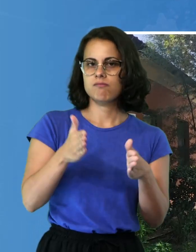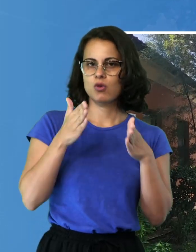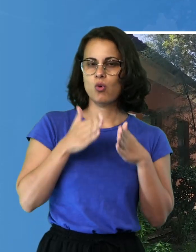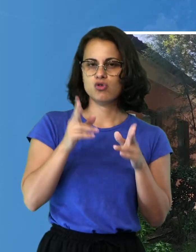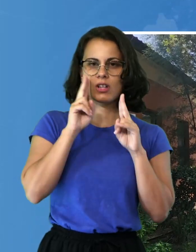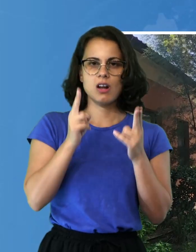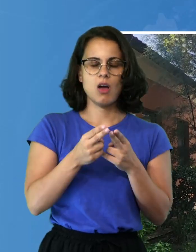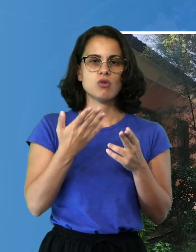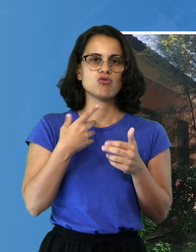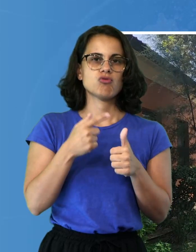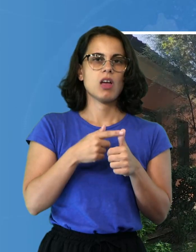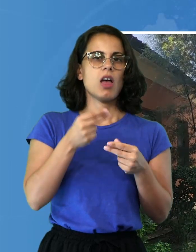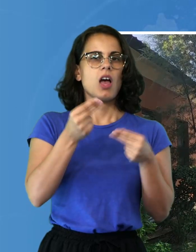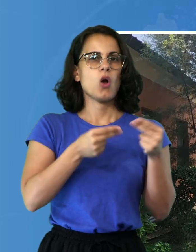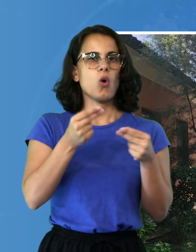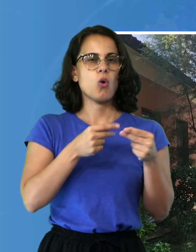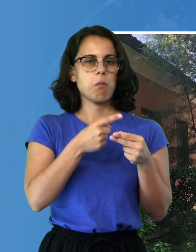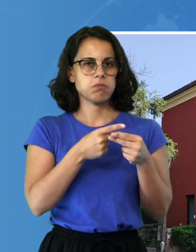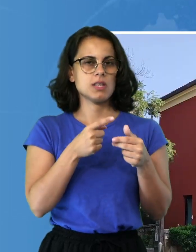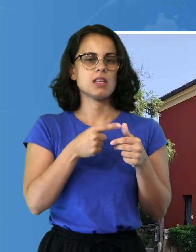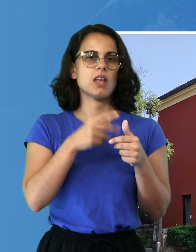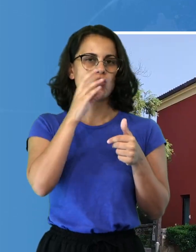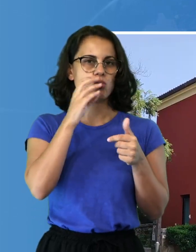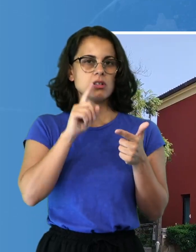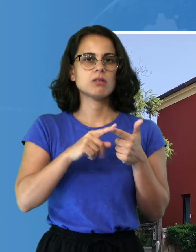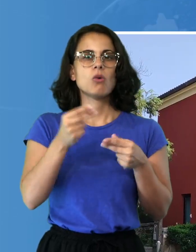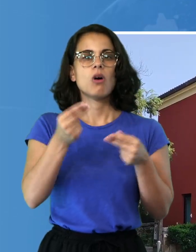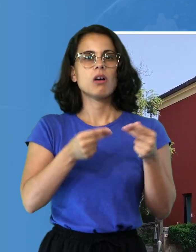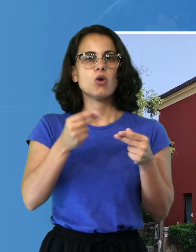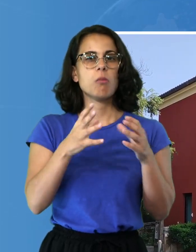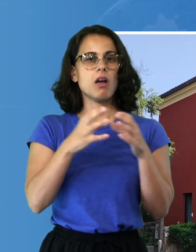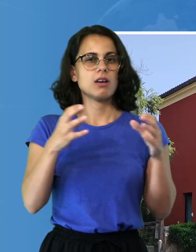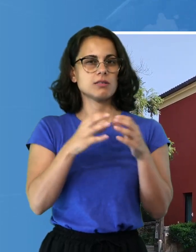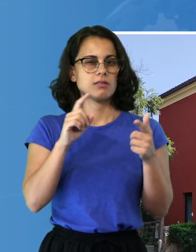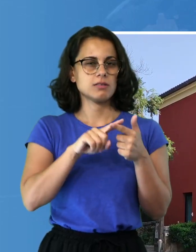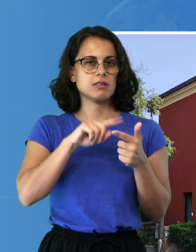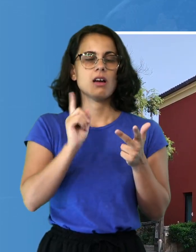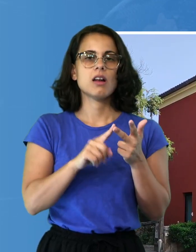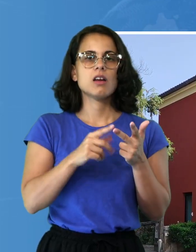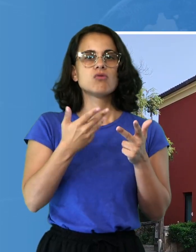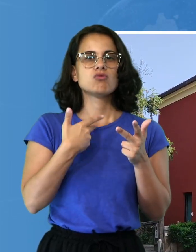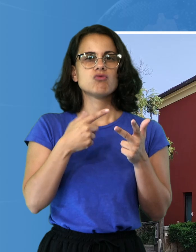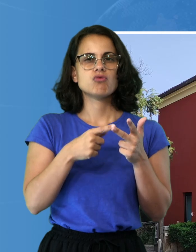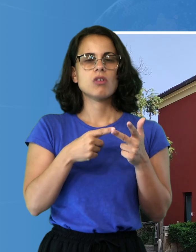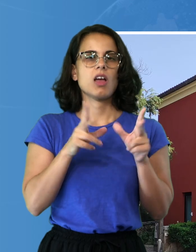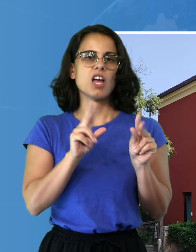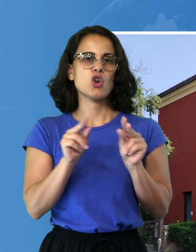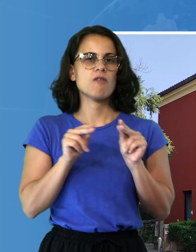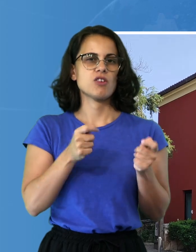Economia e Management del Turismo Economia Aziendale e Curriculum Tourism Management Innovation Management for Sustainable